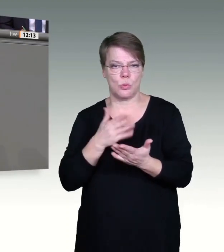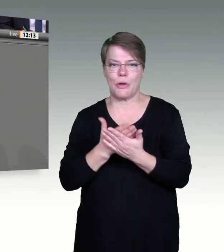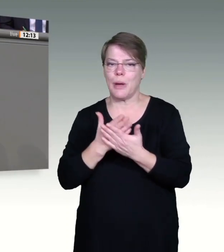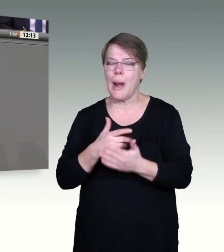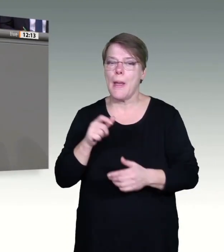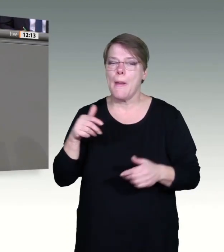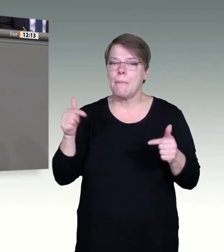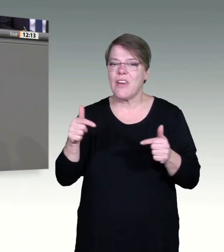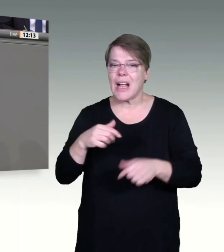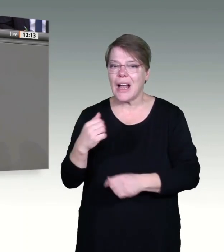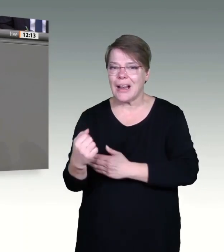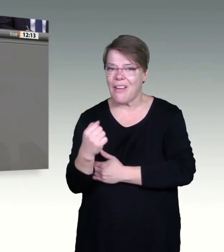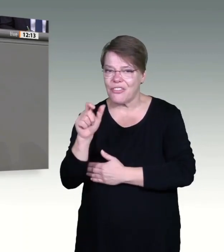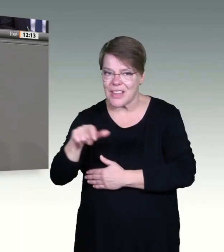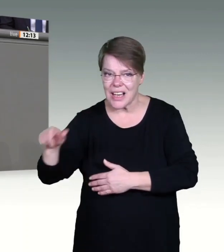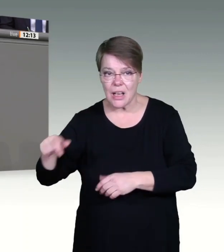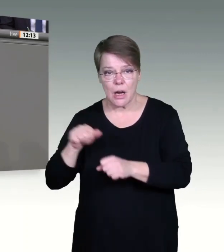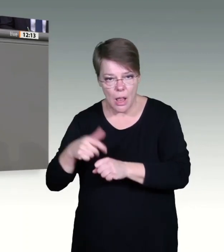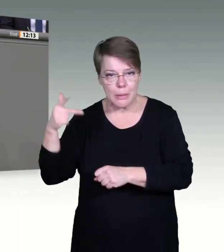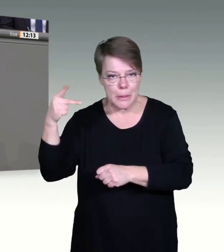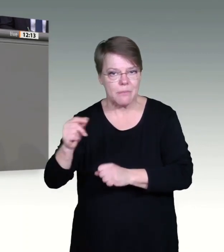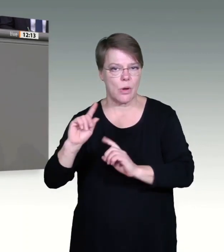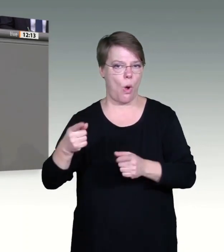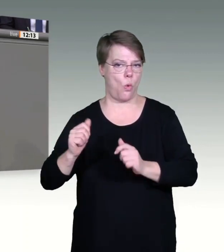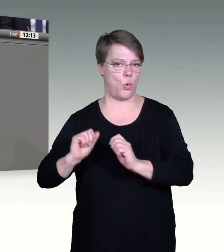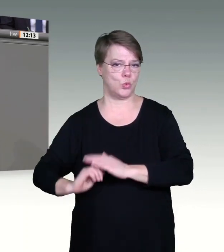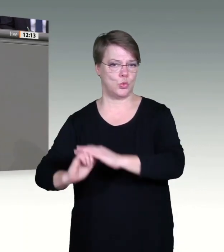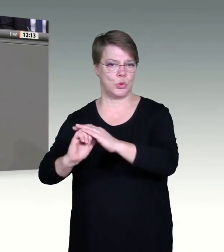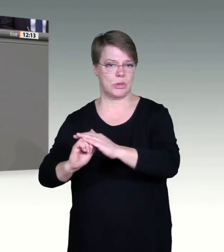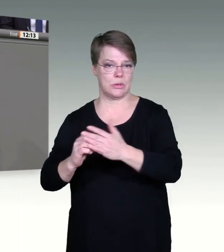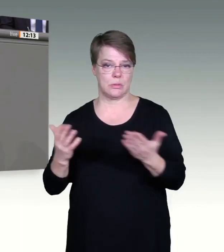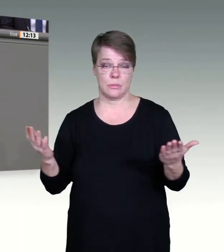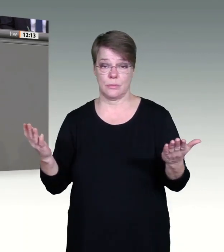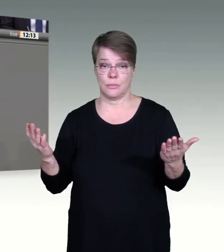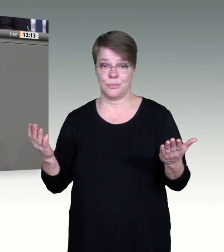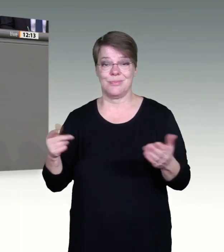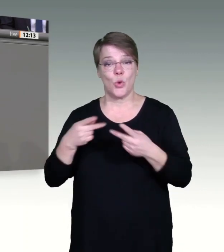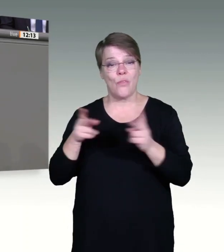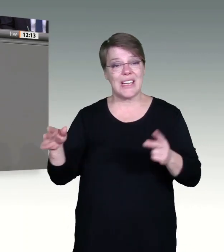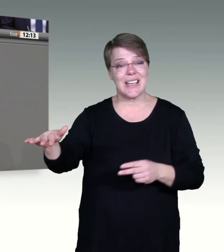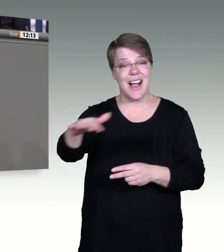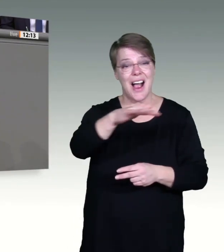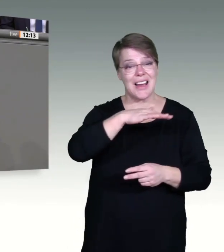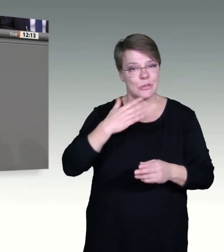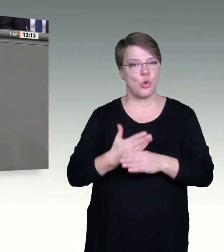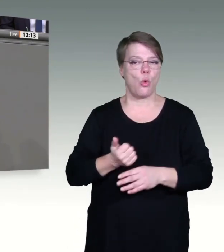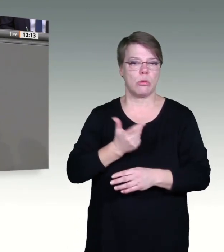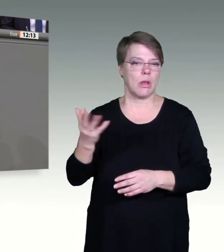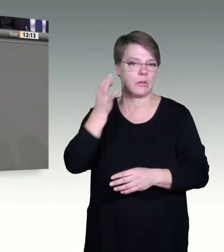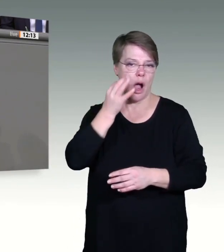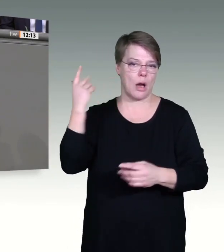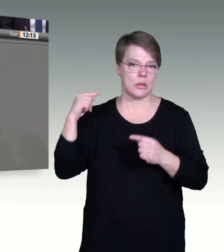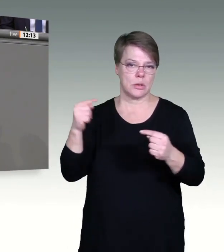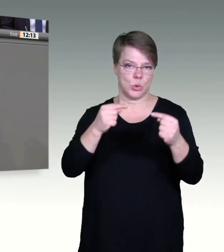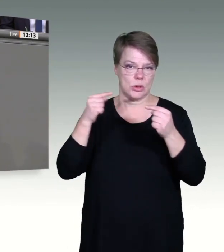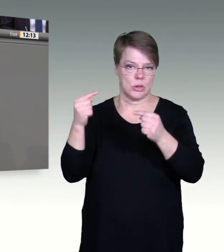verankern wir für die Beschäftigten, die besonders verletzliche Personengruppen betreuen, behandeln, versorgen, eine solche